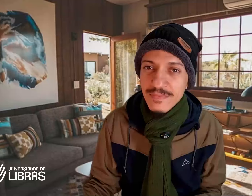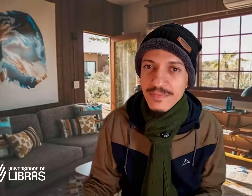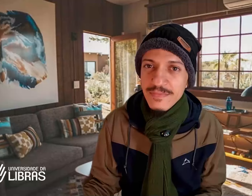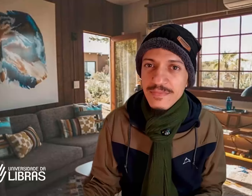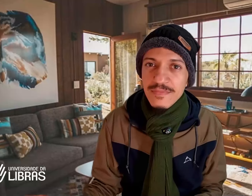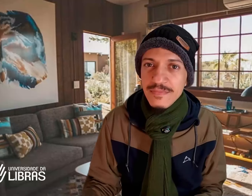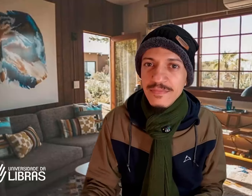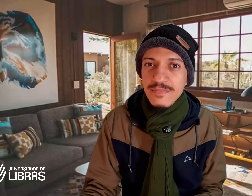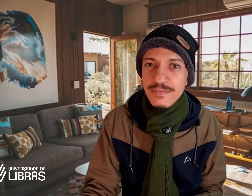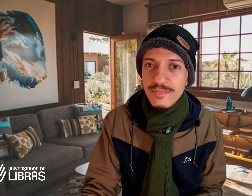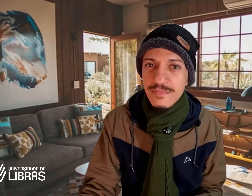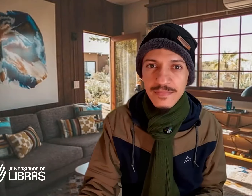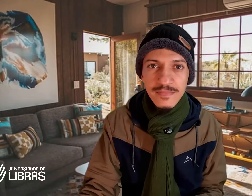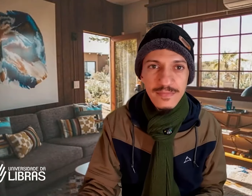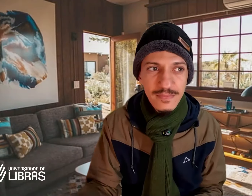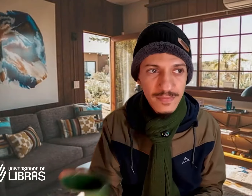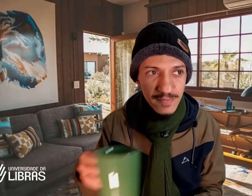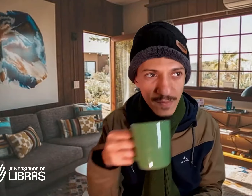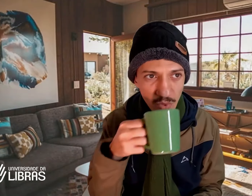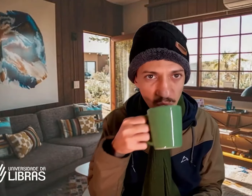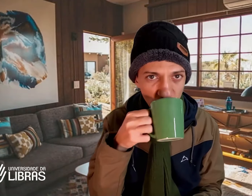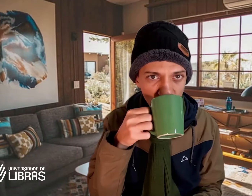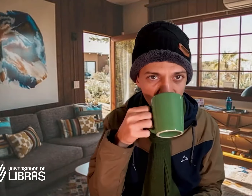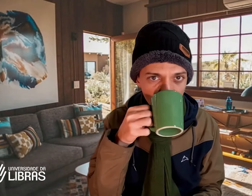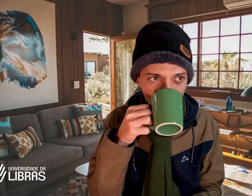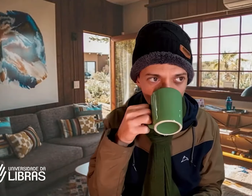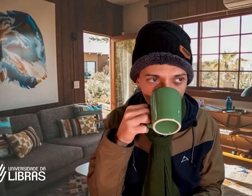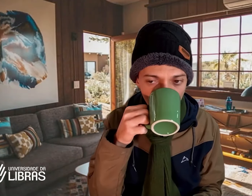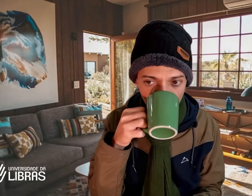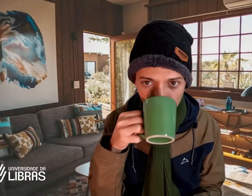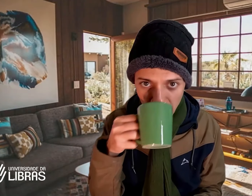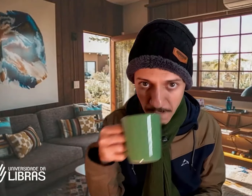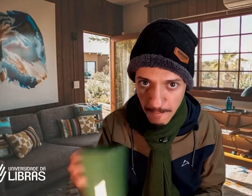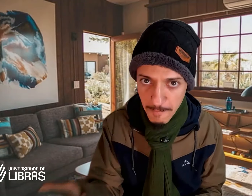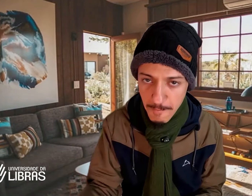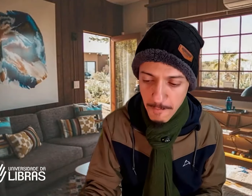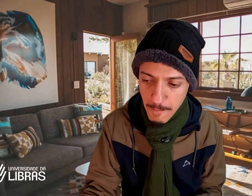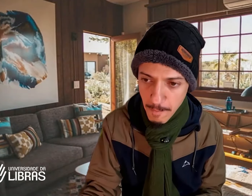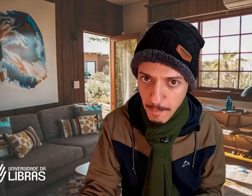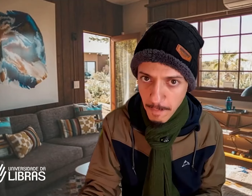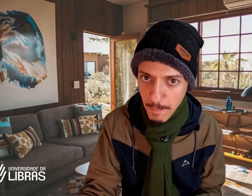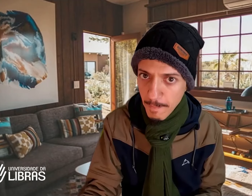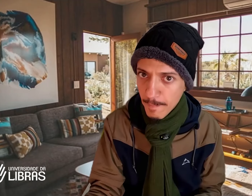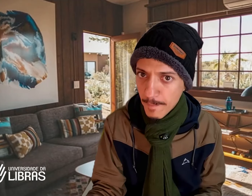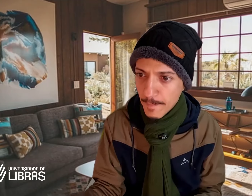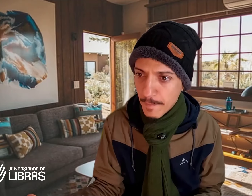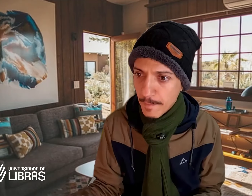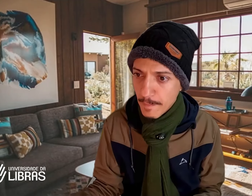Como se preparar e conseguir passar em concursos para intérprete de Libras?